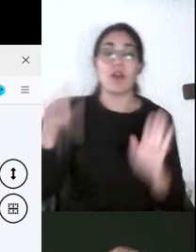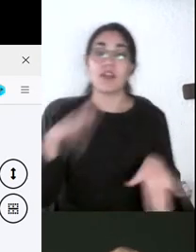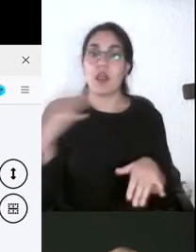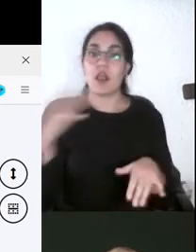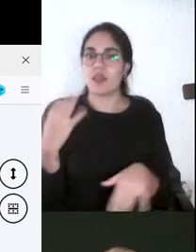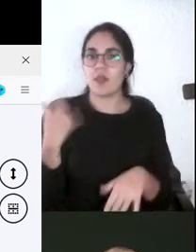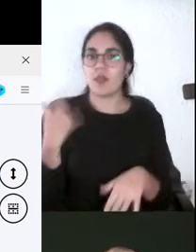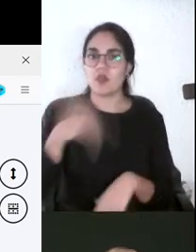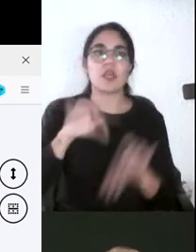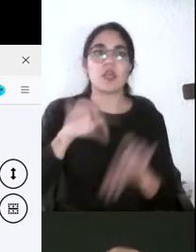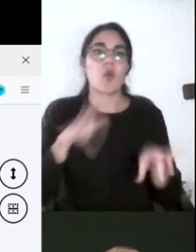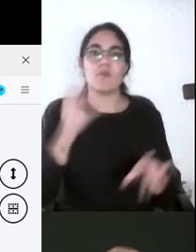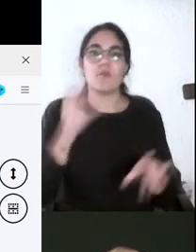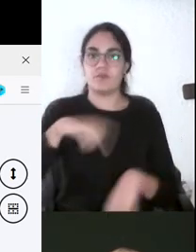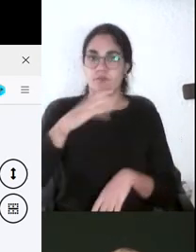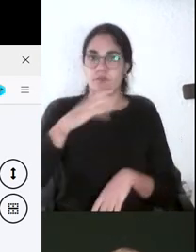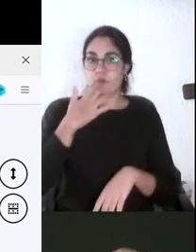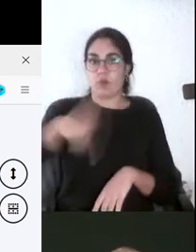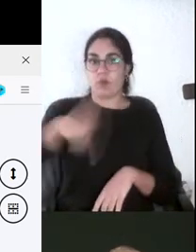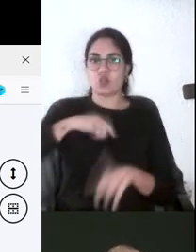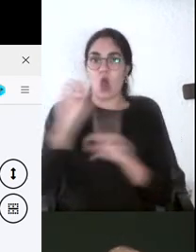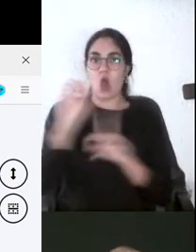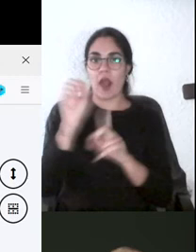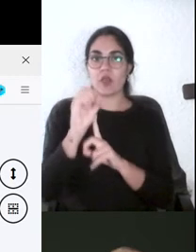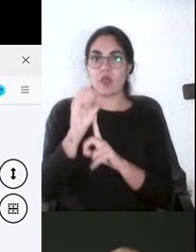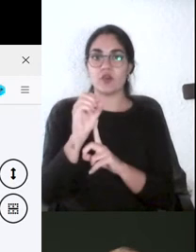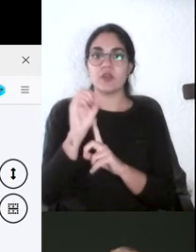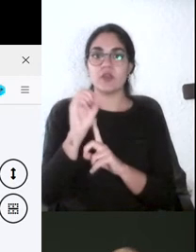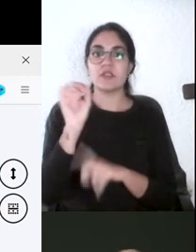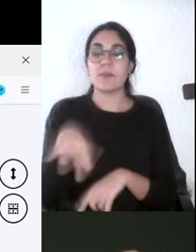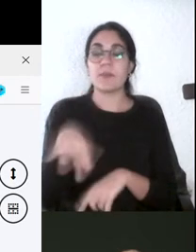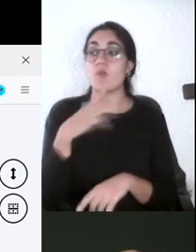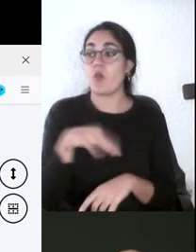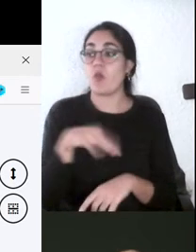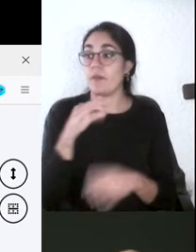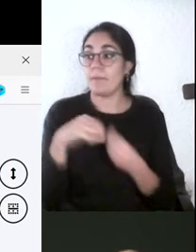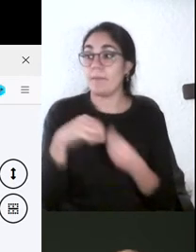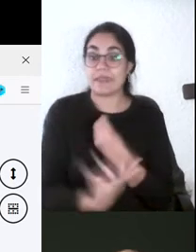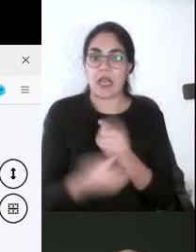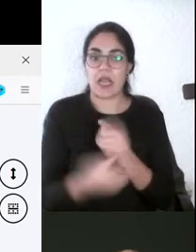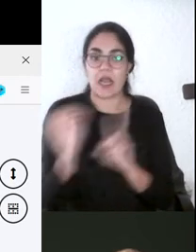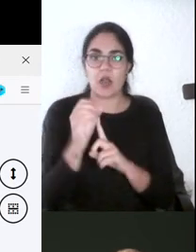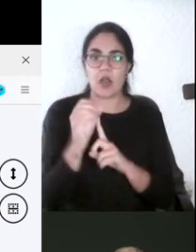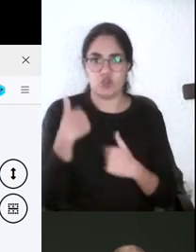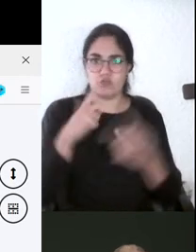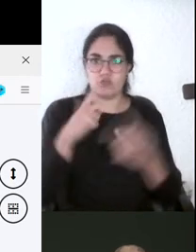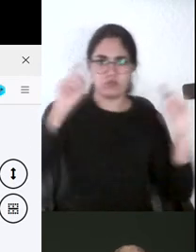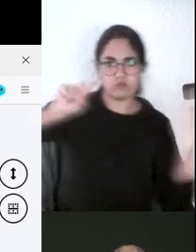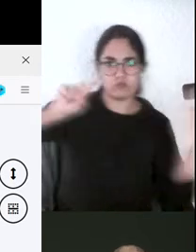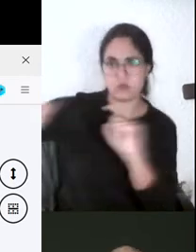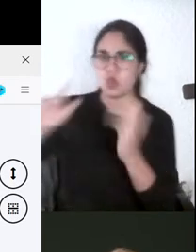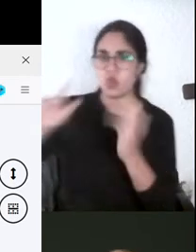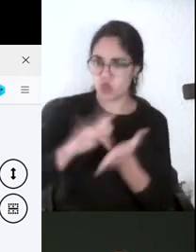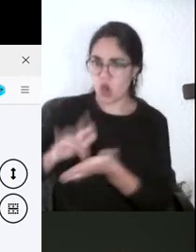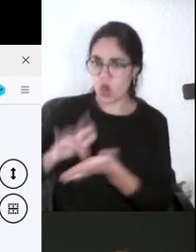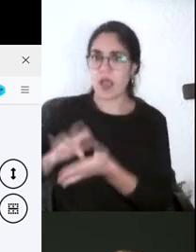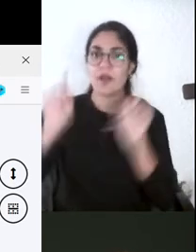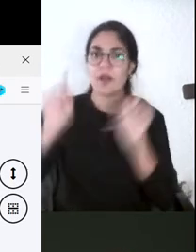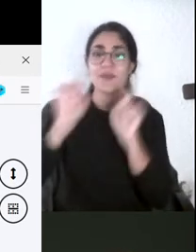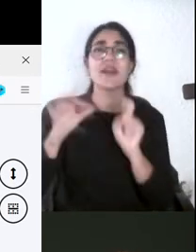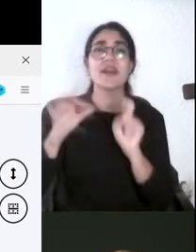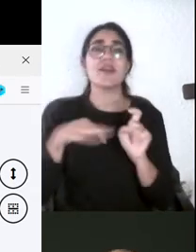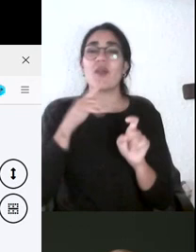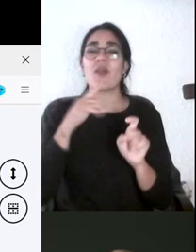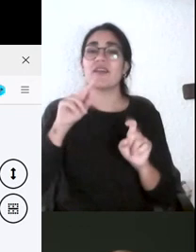grados estamos hablando en particular de algunos grados en los que yo imparto docencia en los que tienen unas competencias